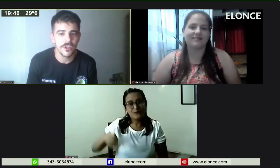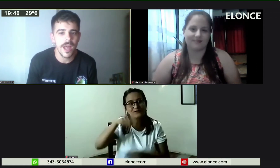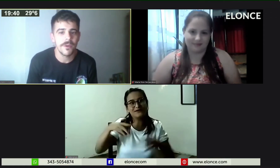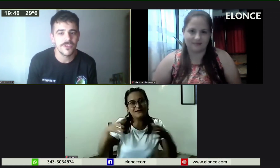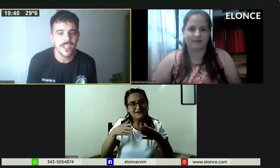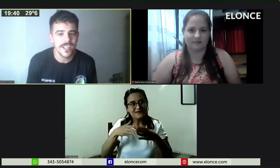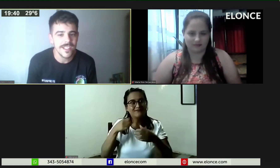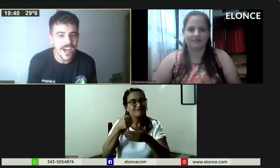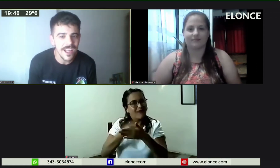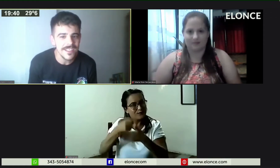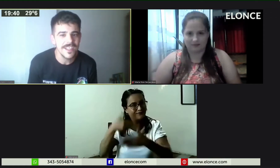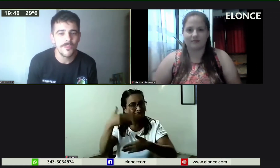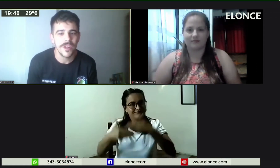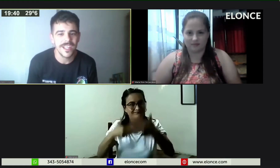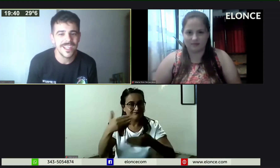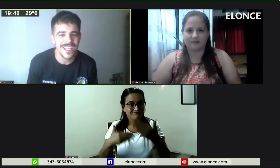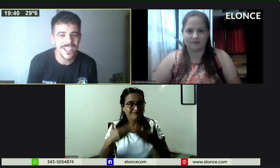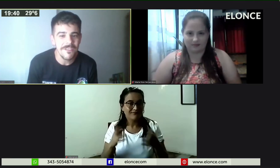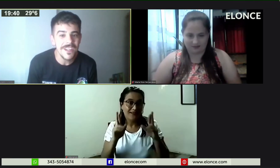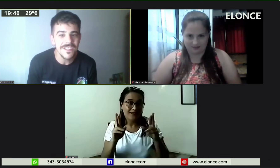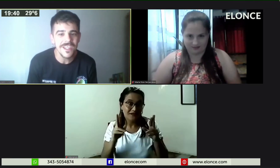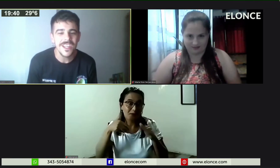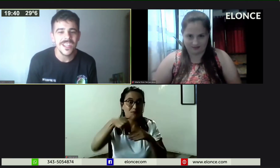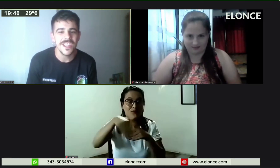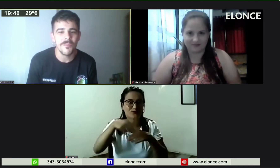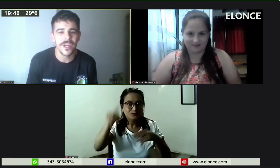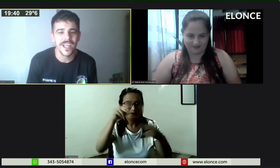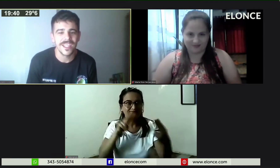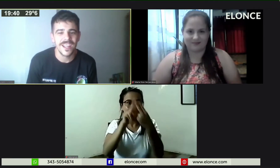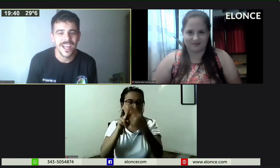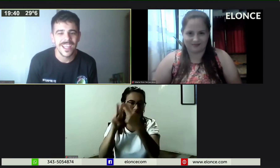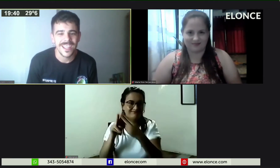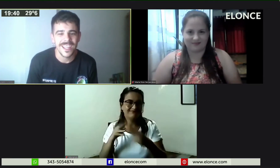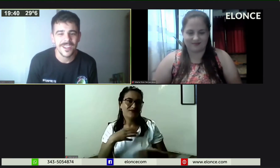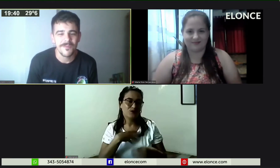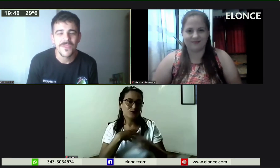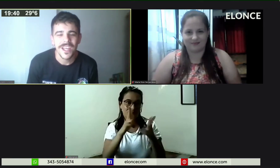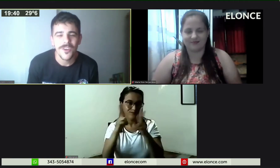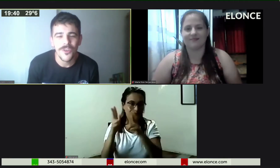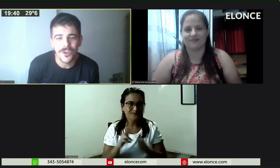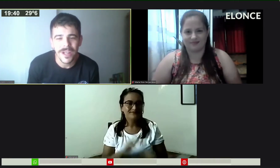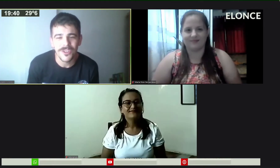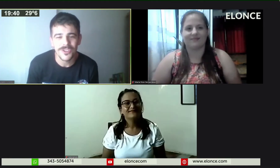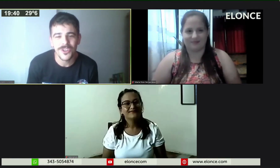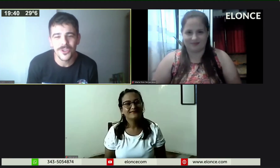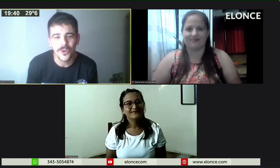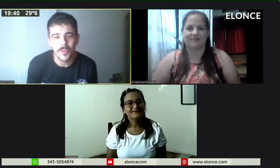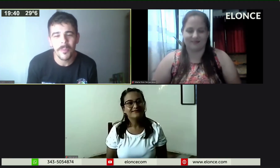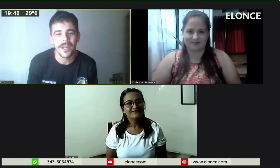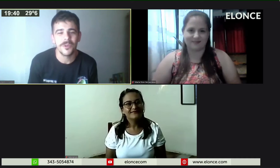que todas las personas interesadas puedan inscribirse y puedan conformar con nosotros estos grupos para